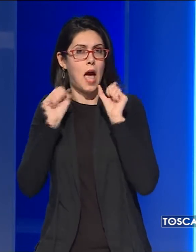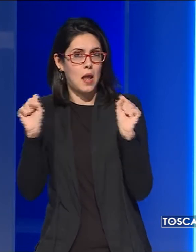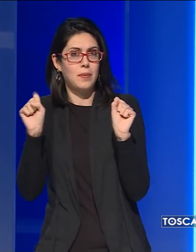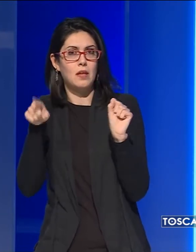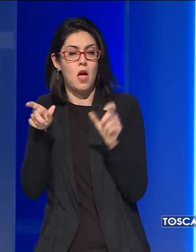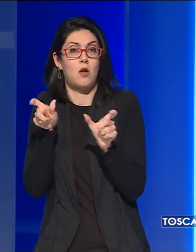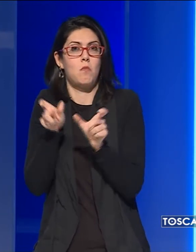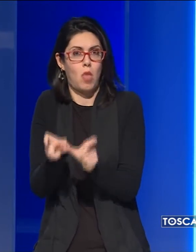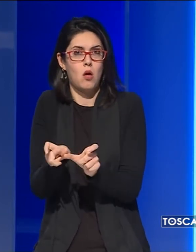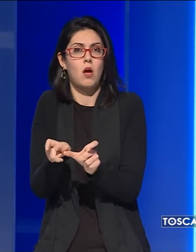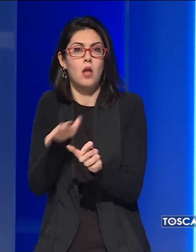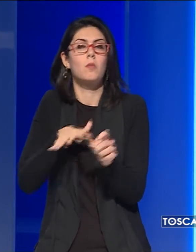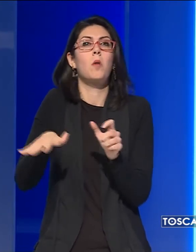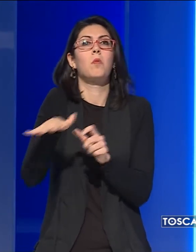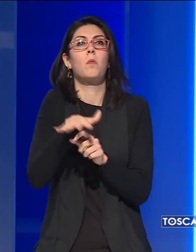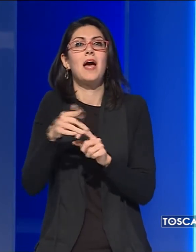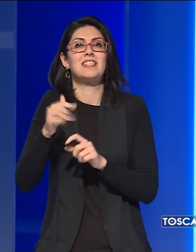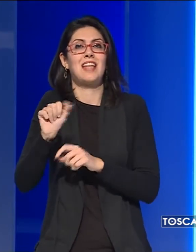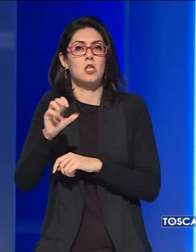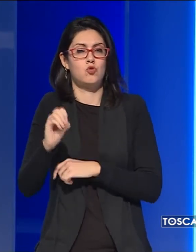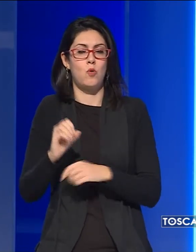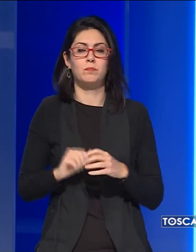rintracciato in piazza Tasso.